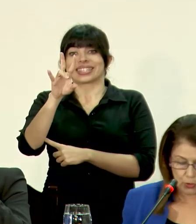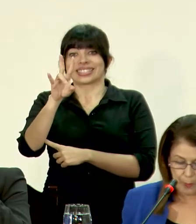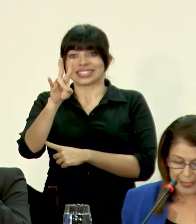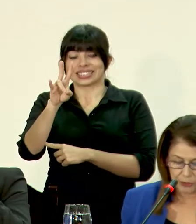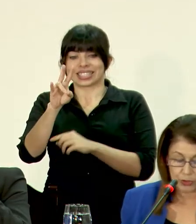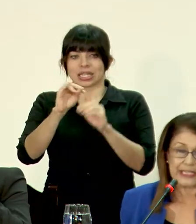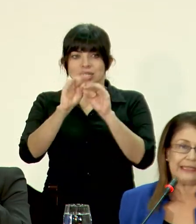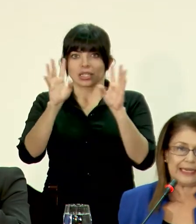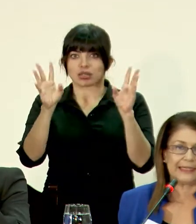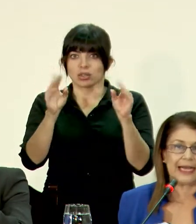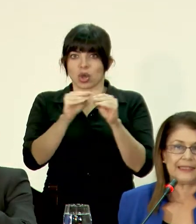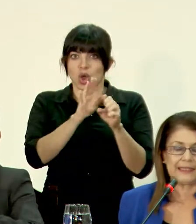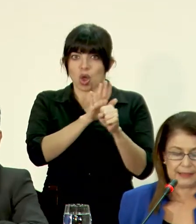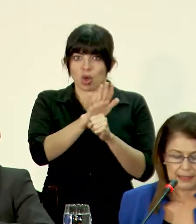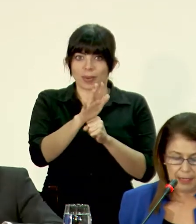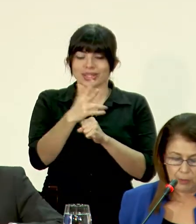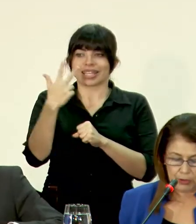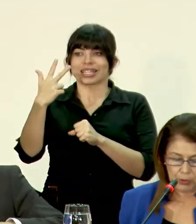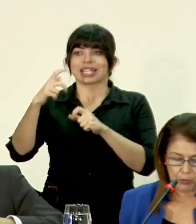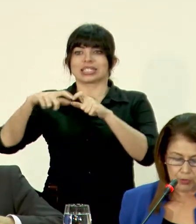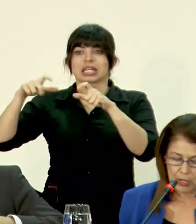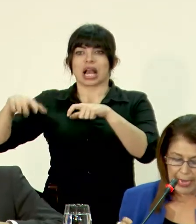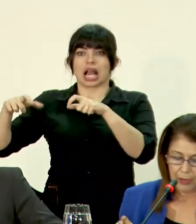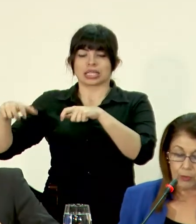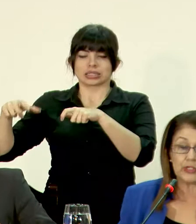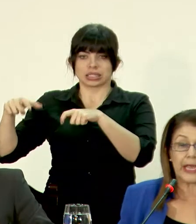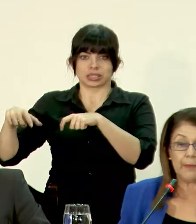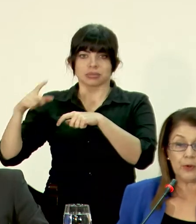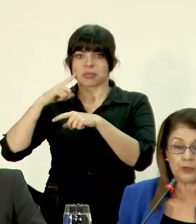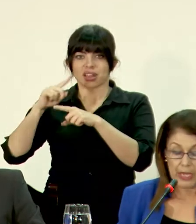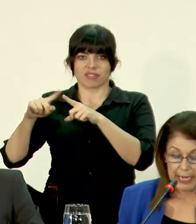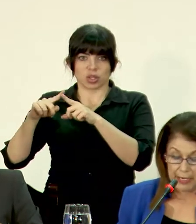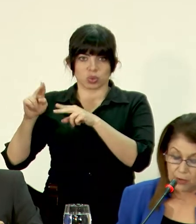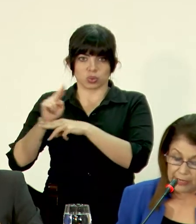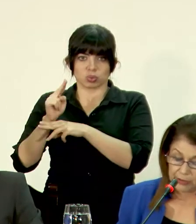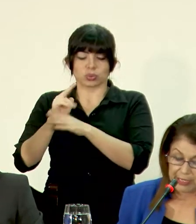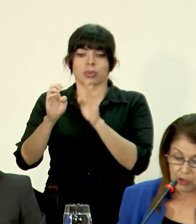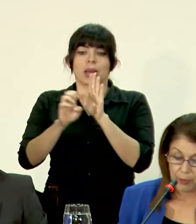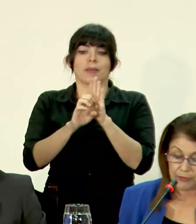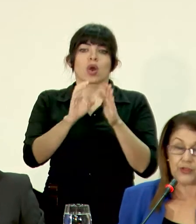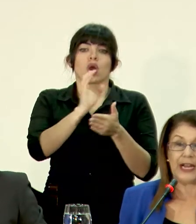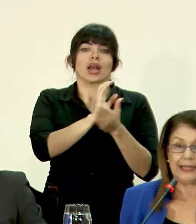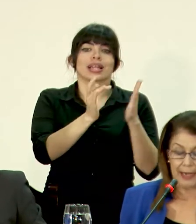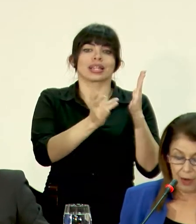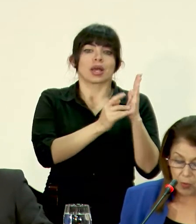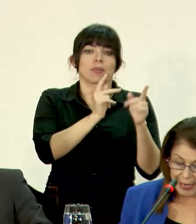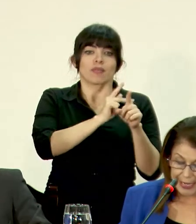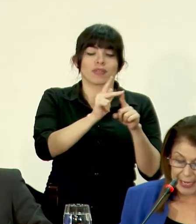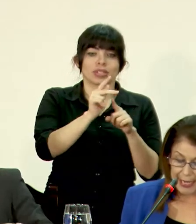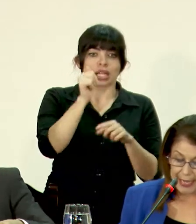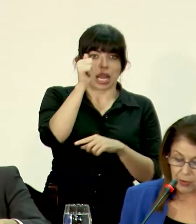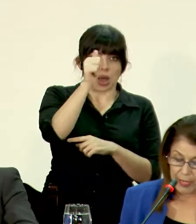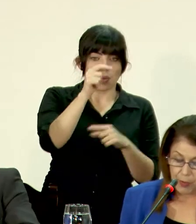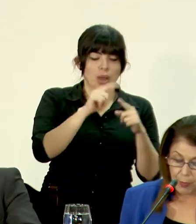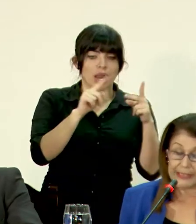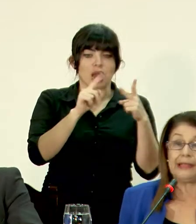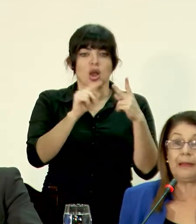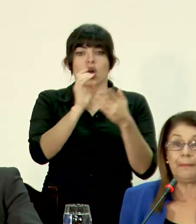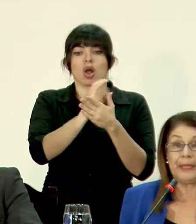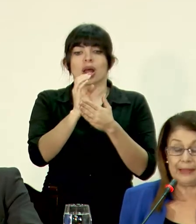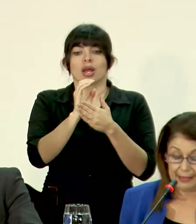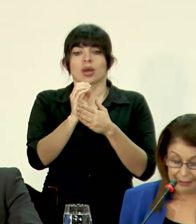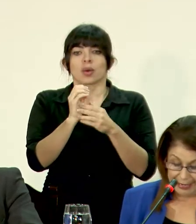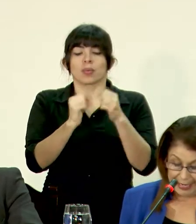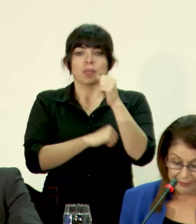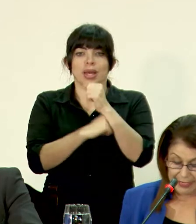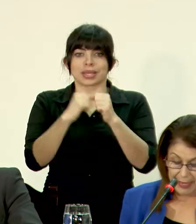educativos completos y tres canchas multiuso. Algunos ejemplos, el Colegio Técnico Profesional de Alajuela, el Colegio Puente